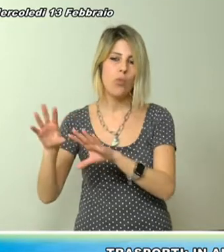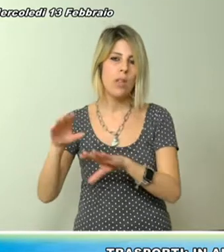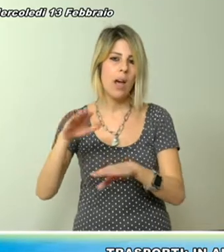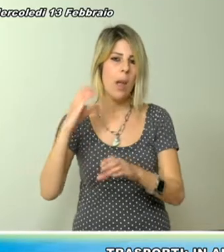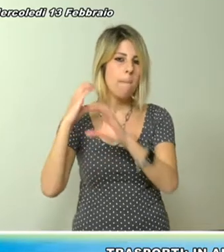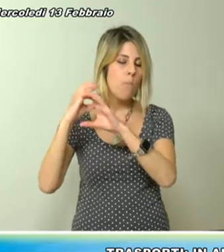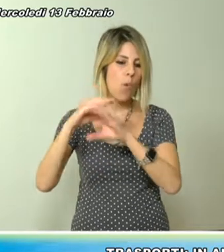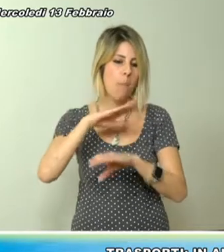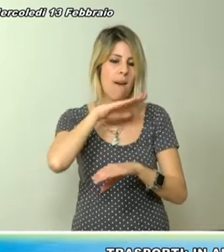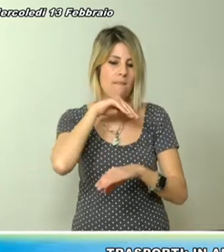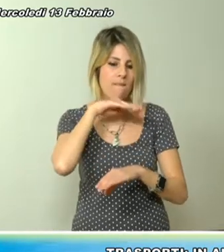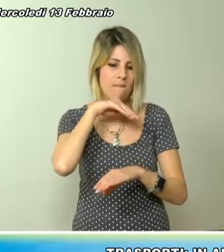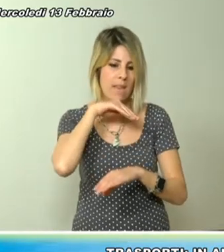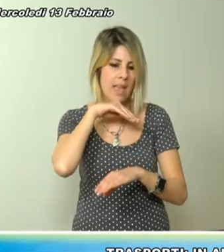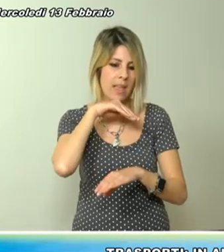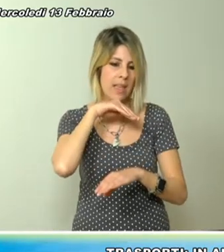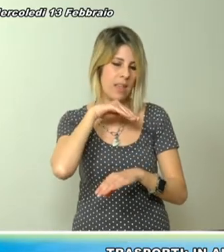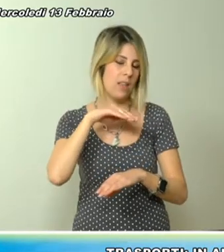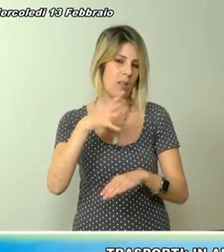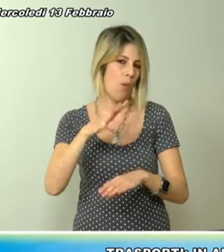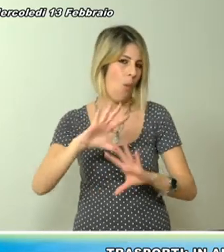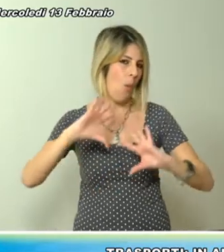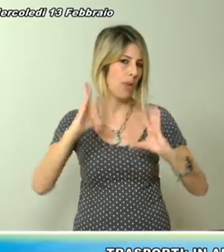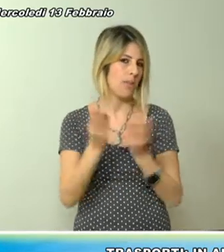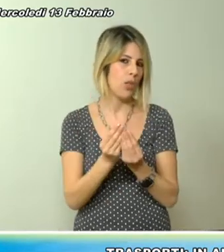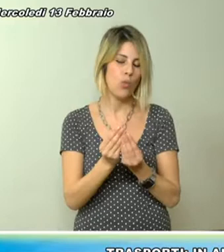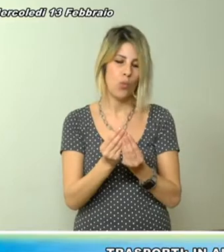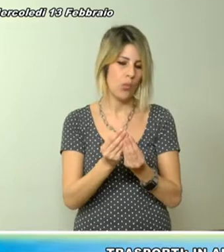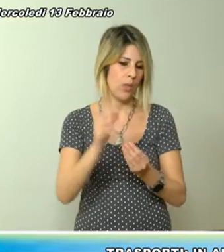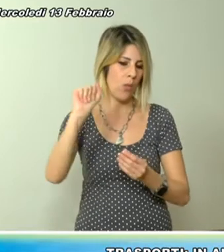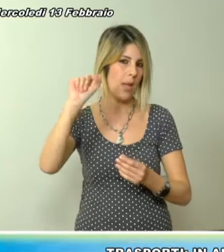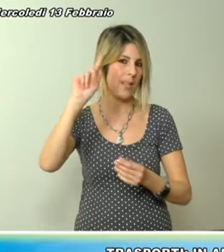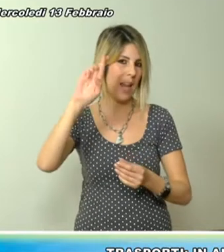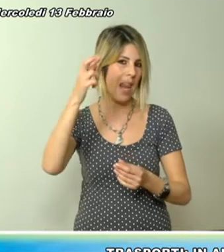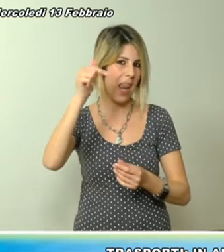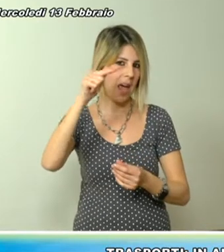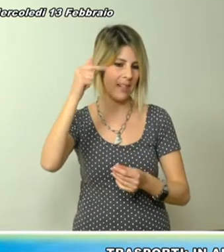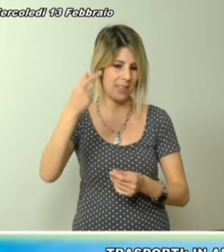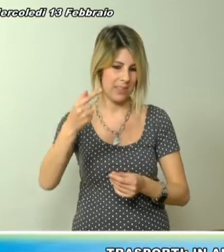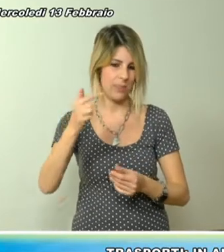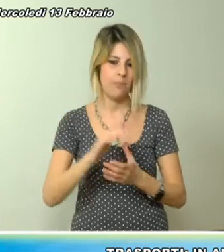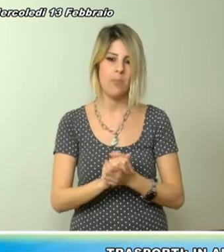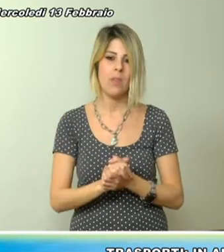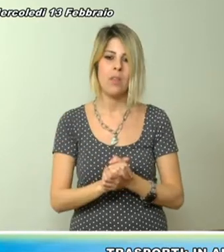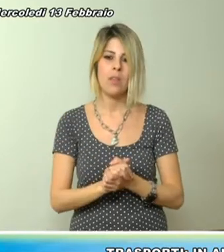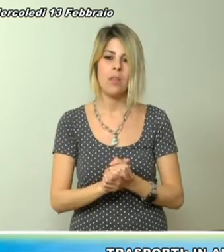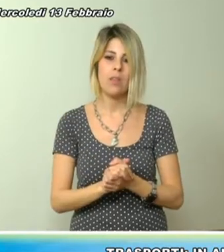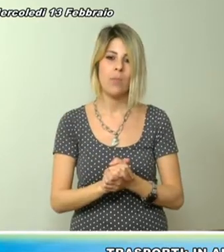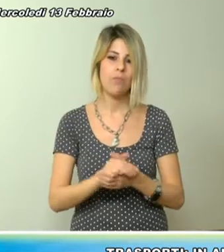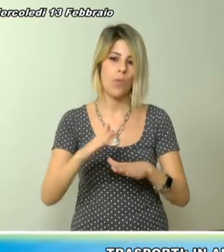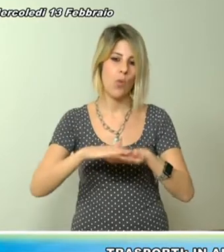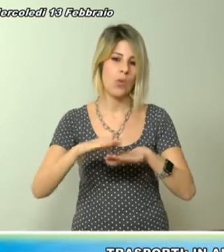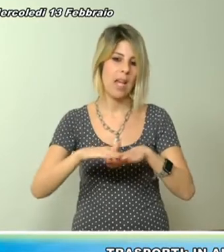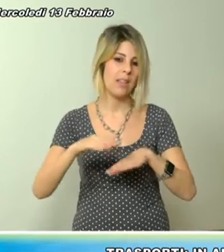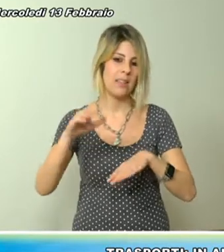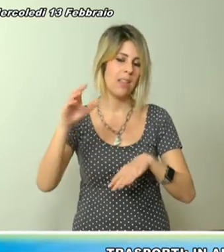Si tratta di un altro investimento senza precedenti che consente lo svecchiamento pressoché totale di tutti i mezzi su gomma